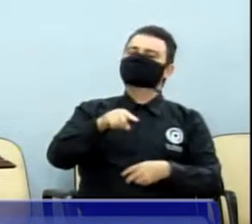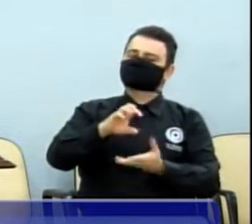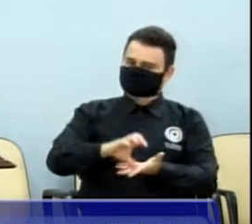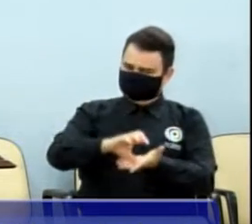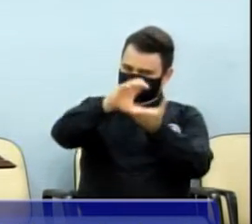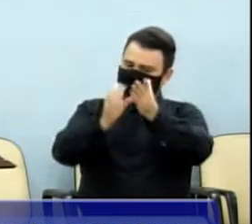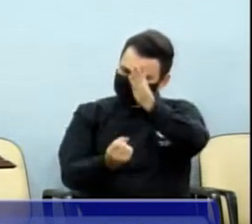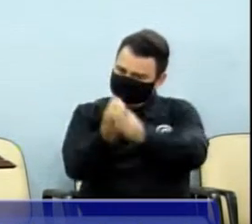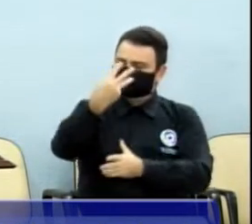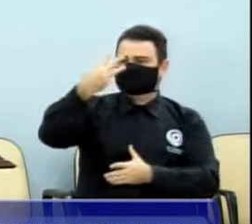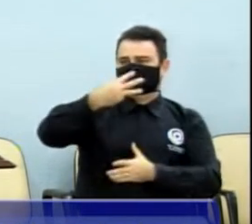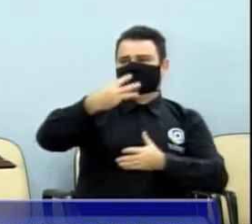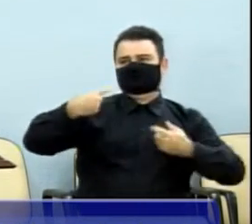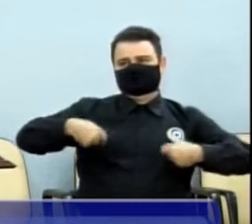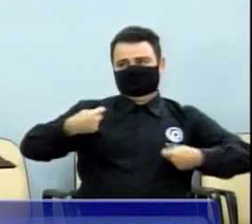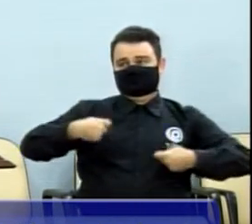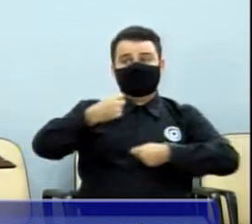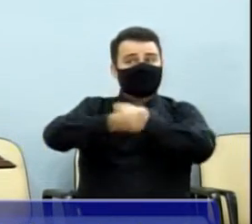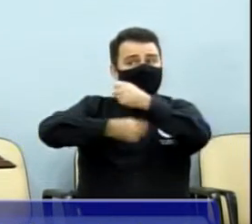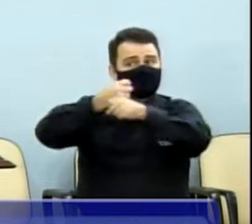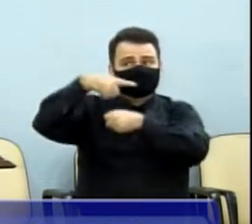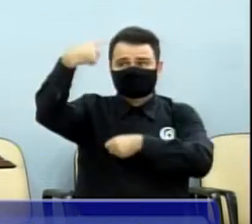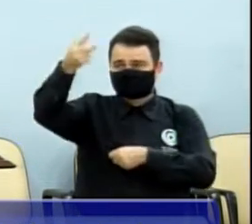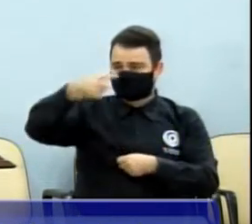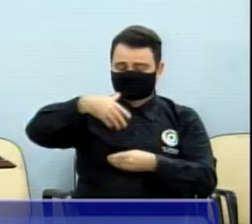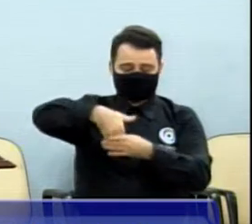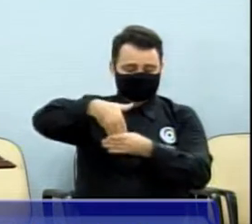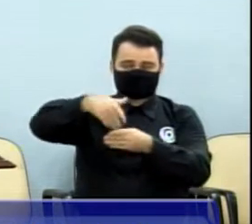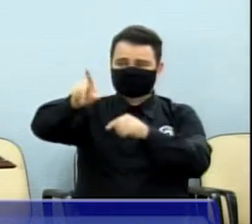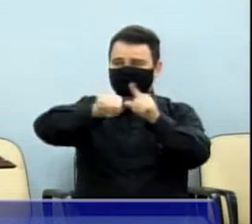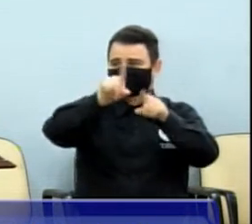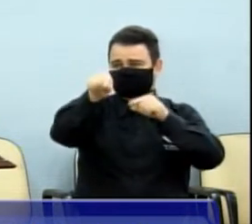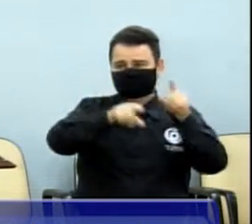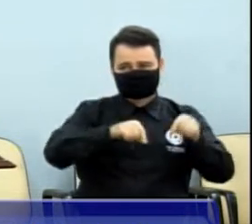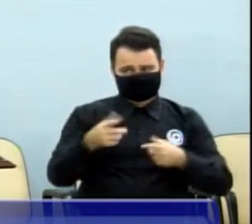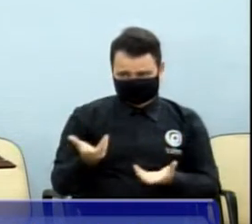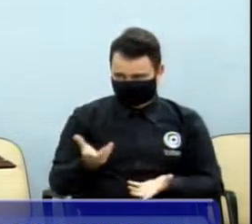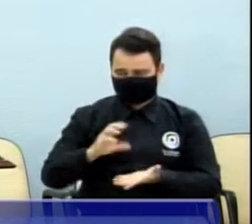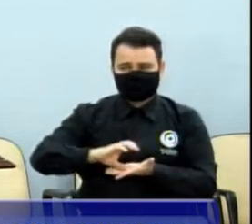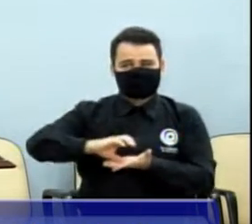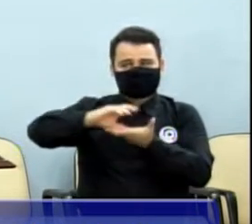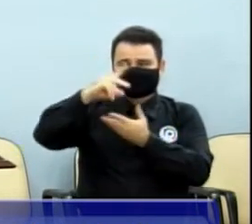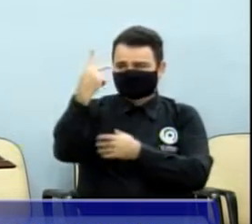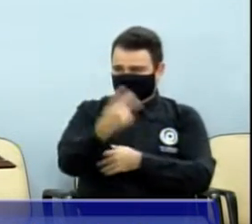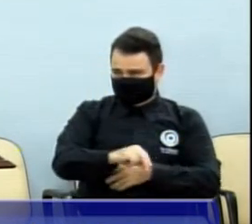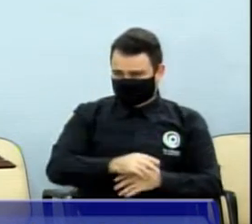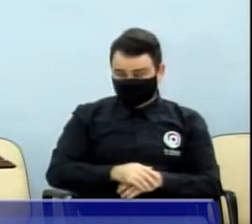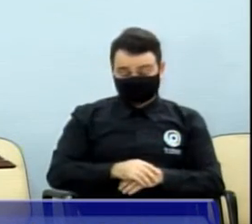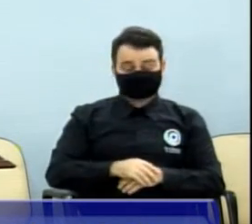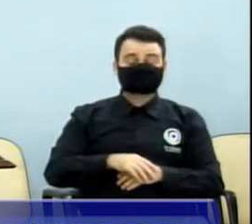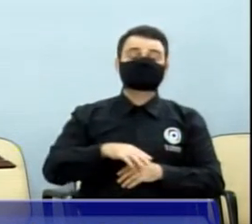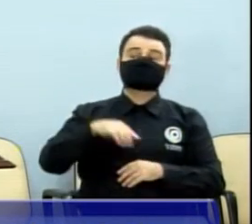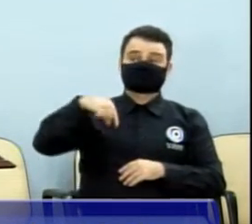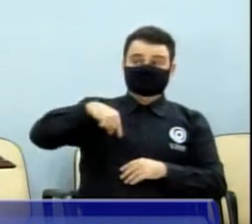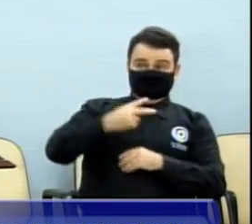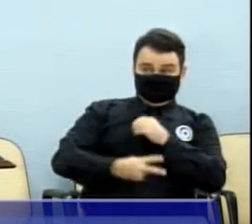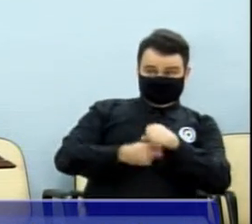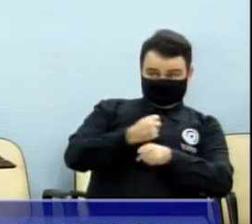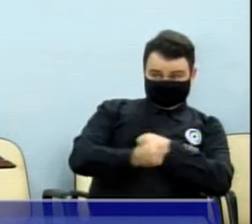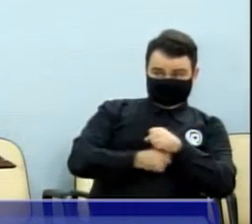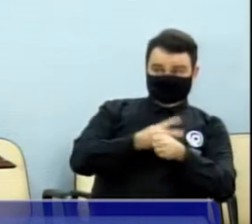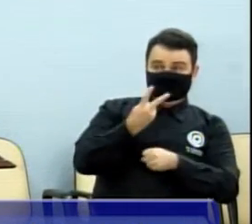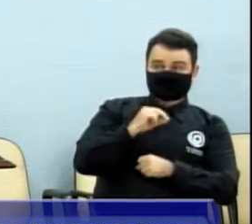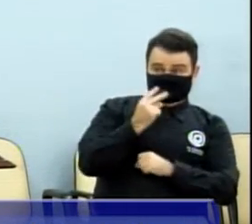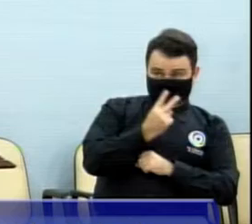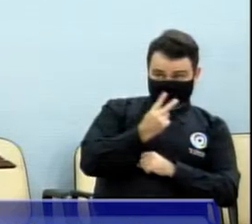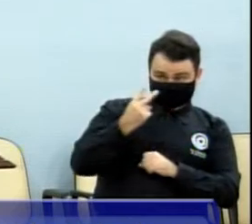tutelar, vereador Odélio, é o ano que vem. Passou-se as eleições presidenciais, governo do Estado, começa o